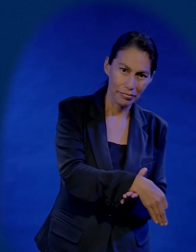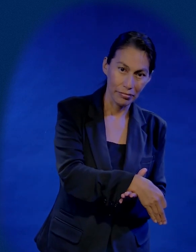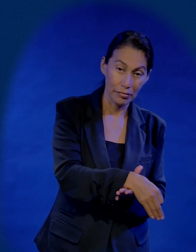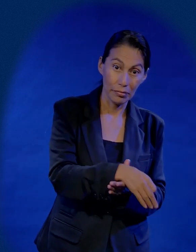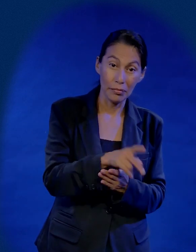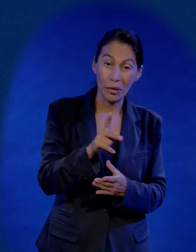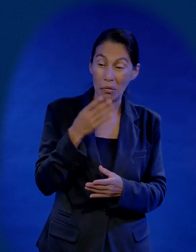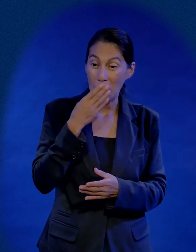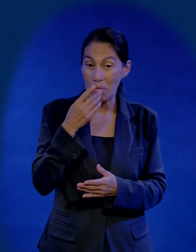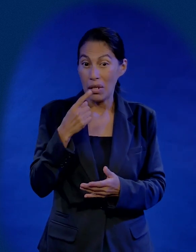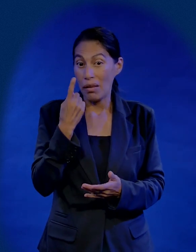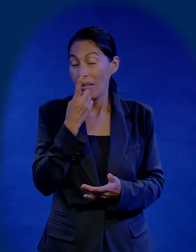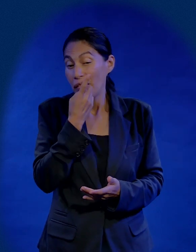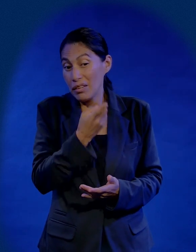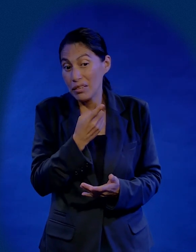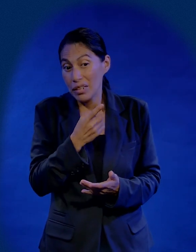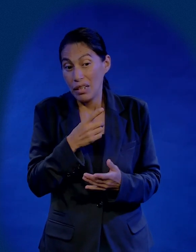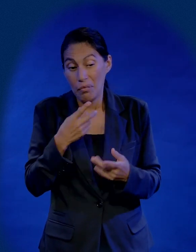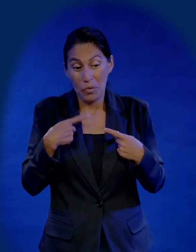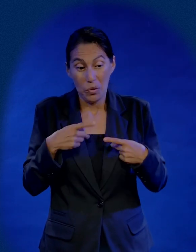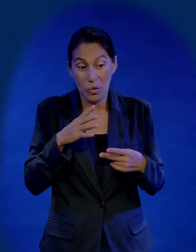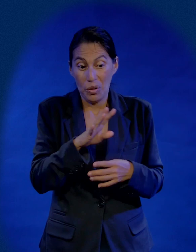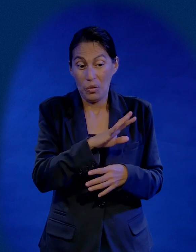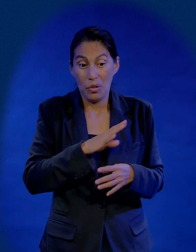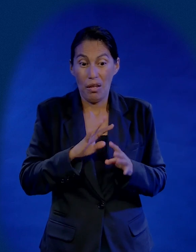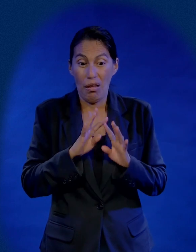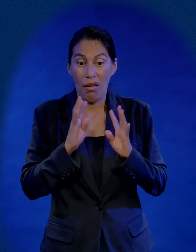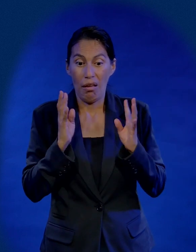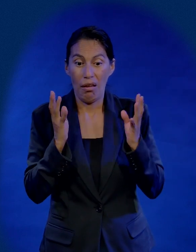pero mi Biblia dice que de los que rodeaban a Jesús uno se perdió